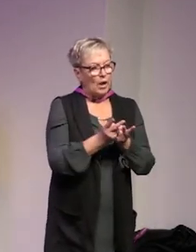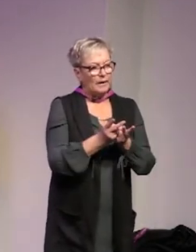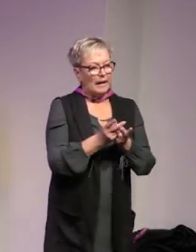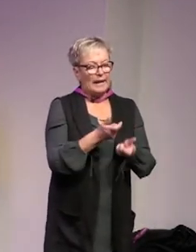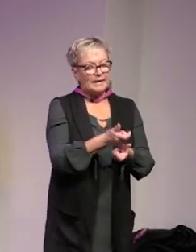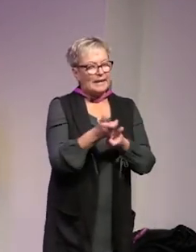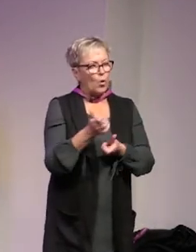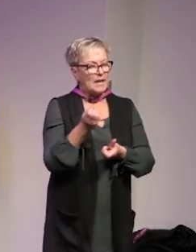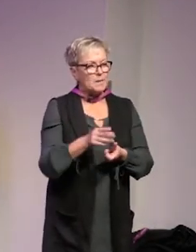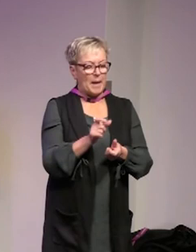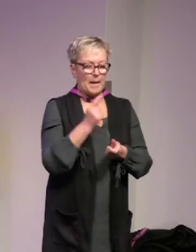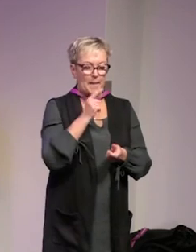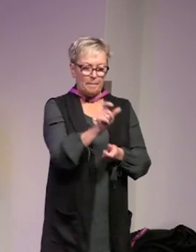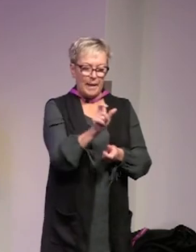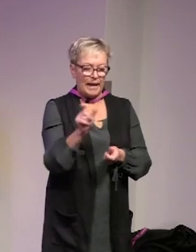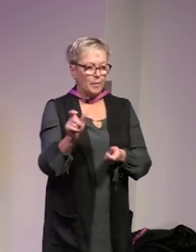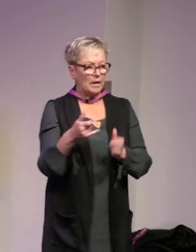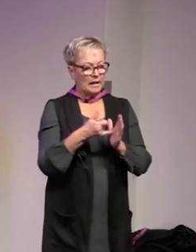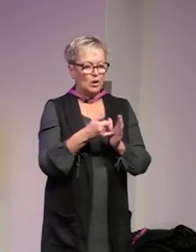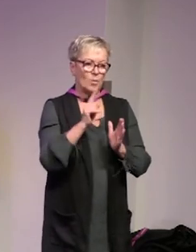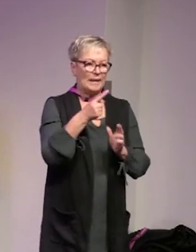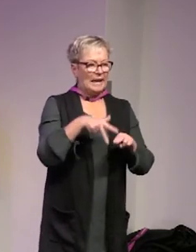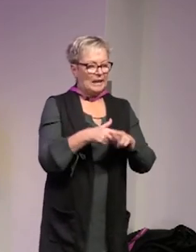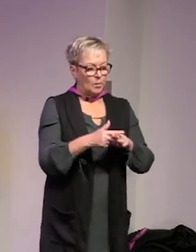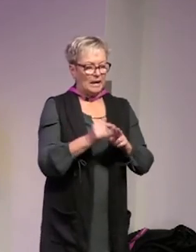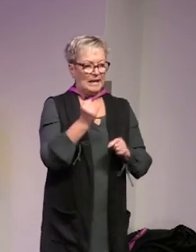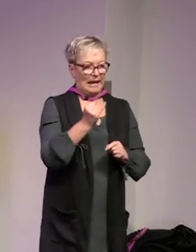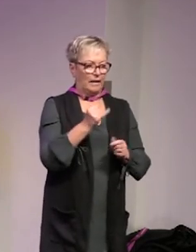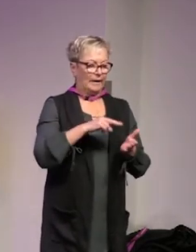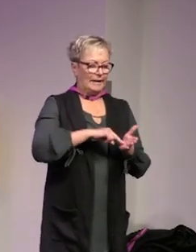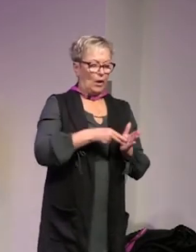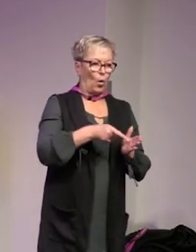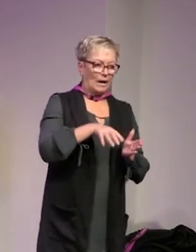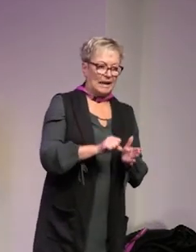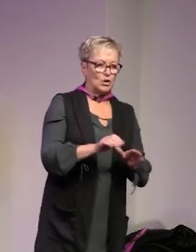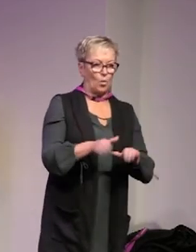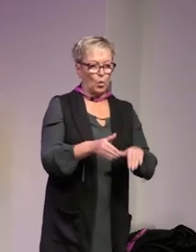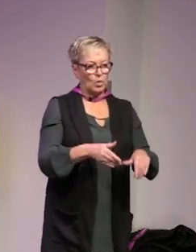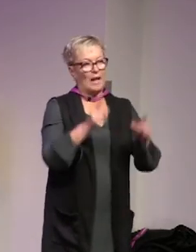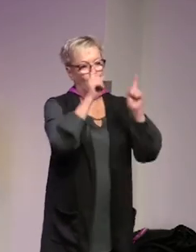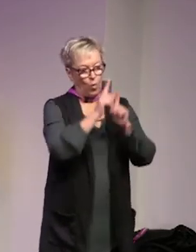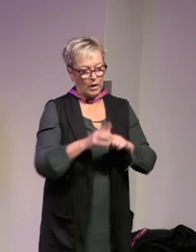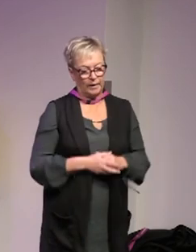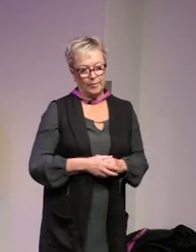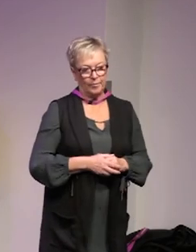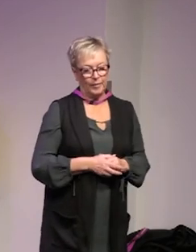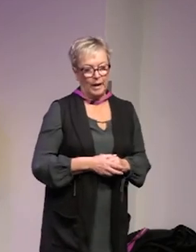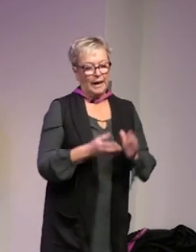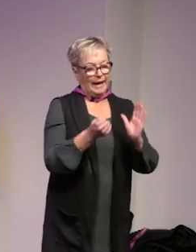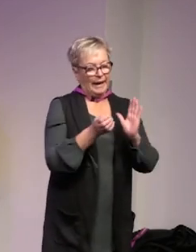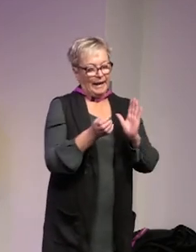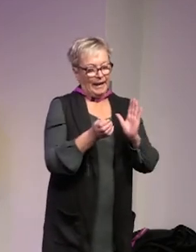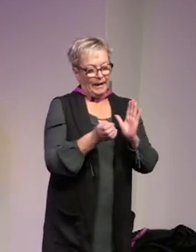betyder att terroristbenämningar ingår i som ett instrument i en teknologi som producerar folket